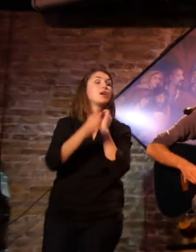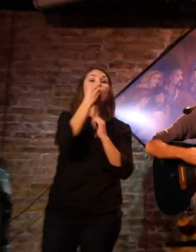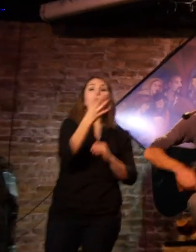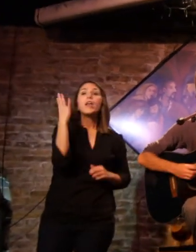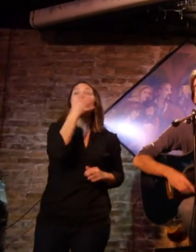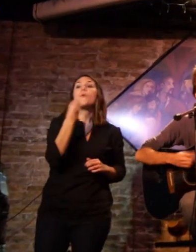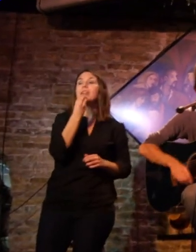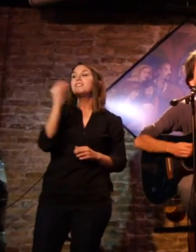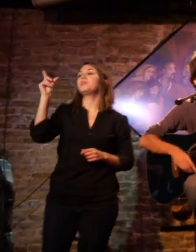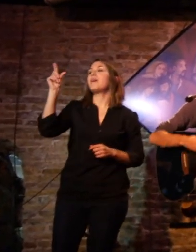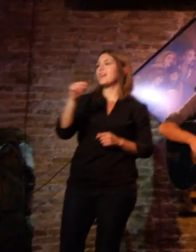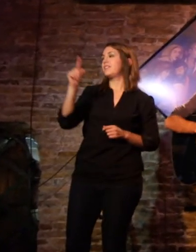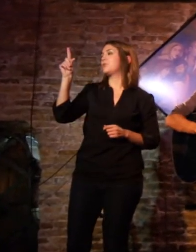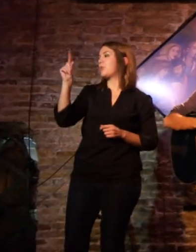Bueno, bonito y barato.